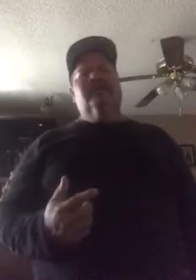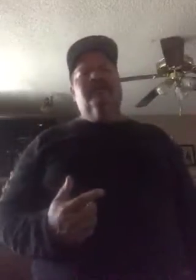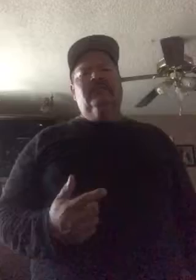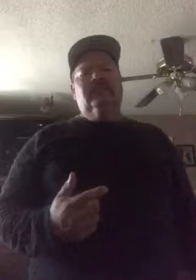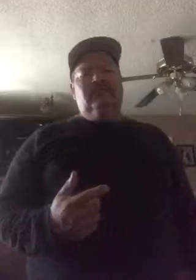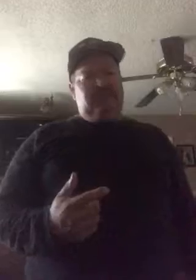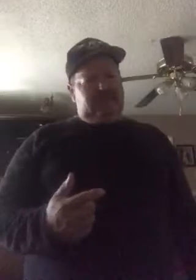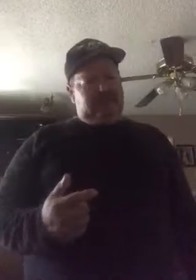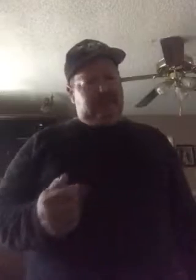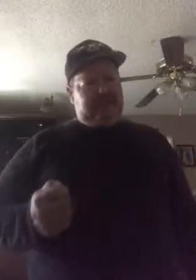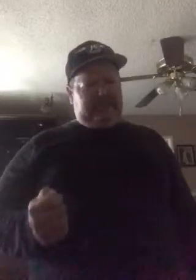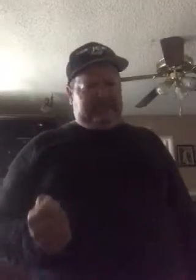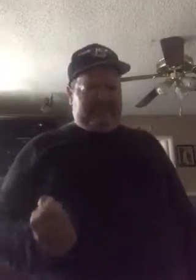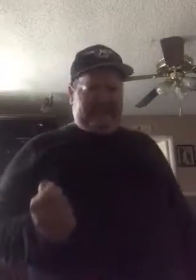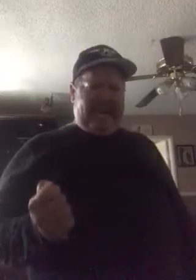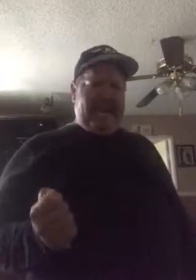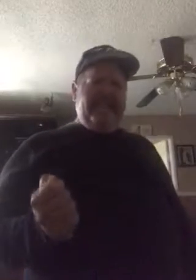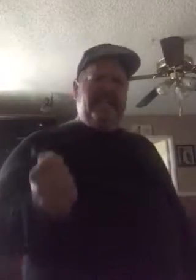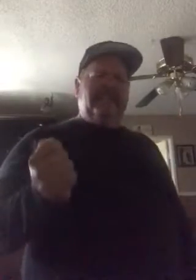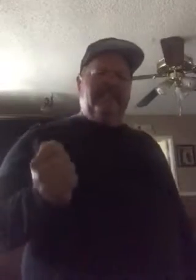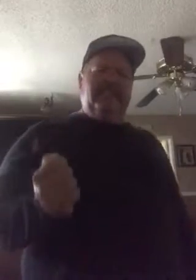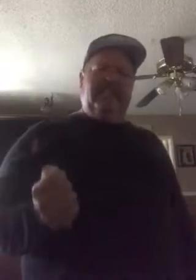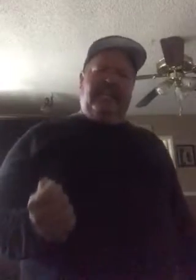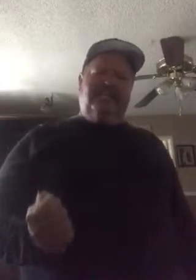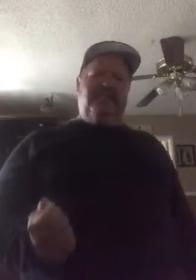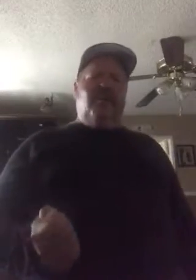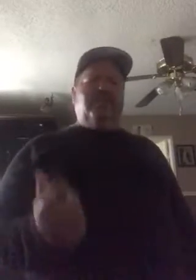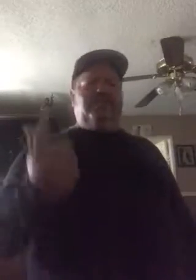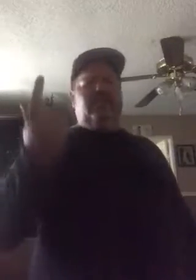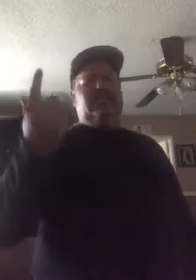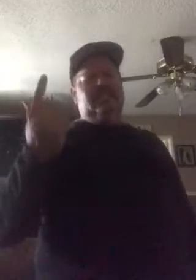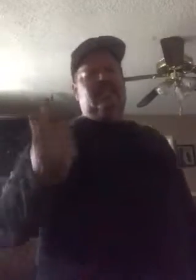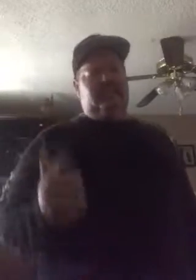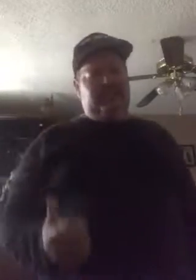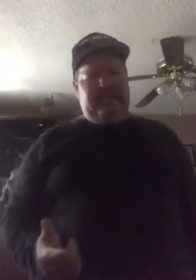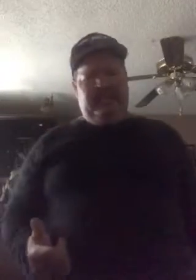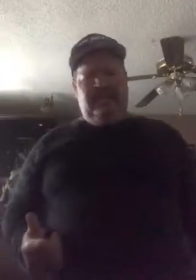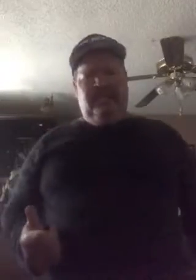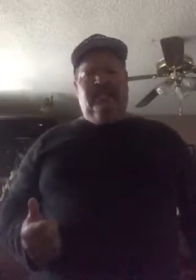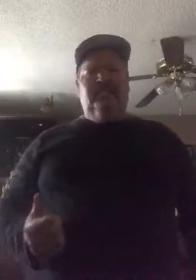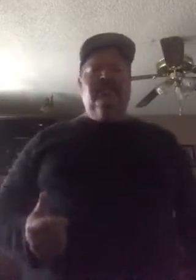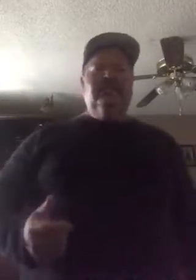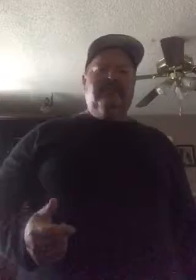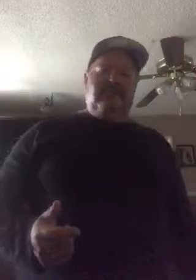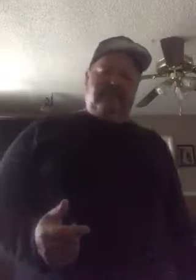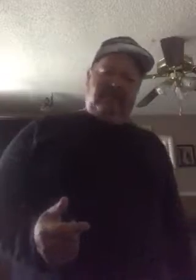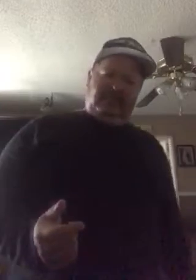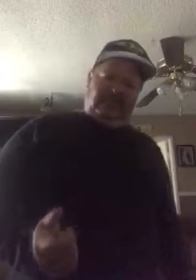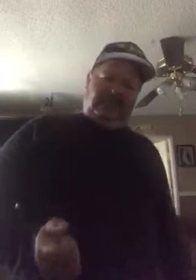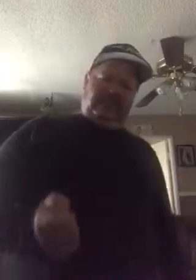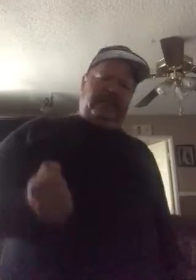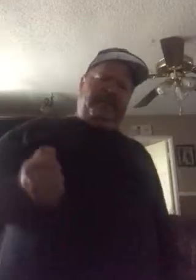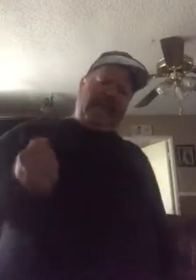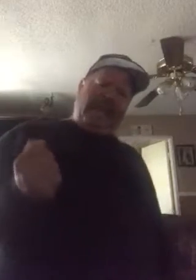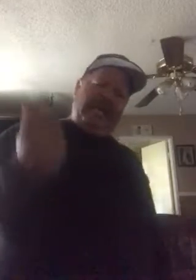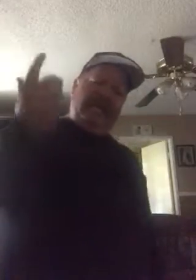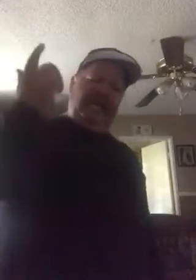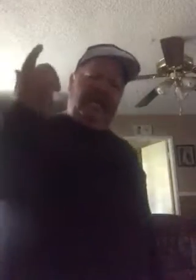Ni las estrellas ni las noches ni el día y de tantas penas